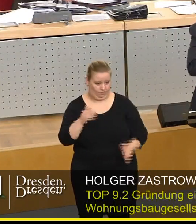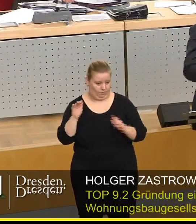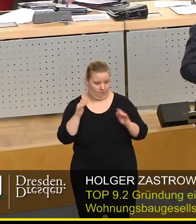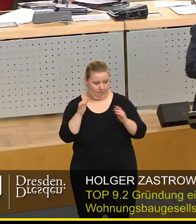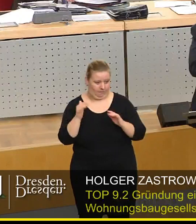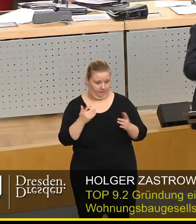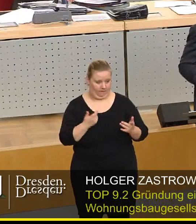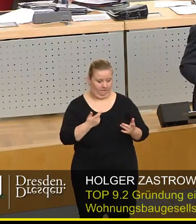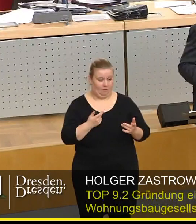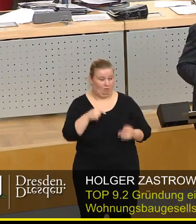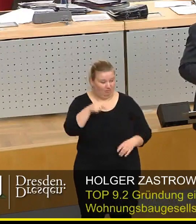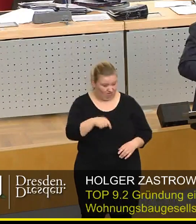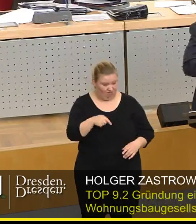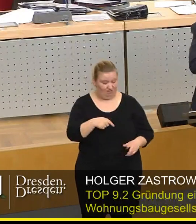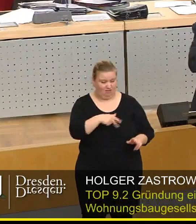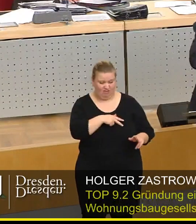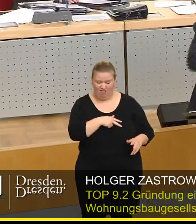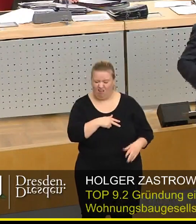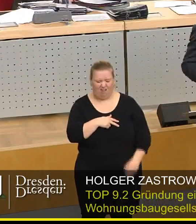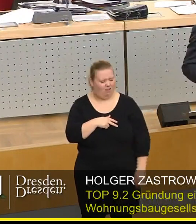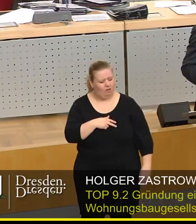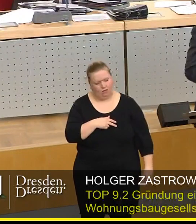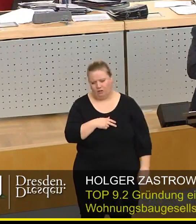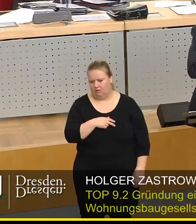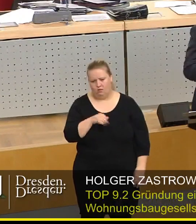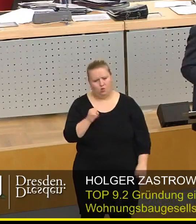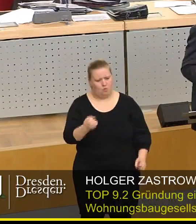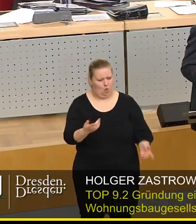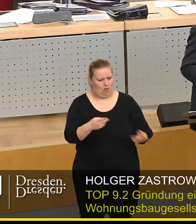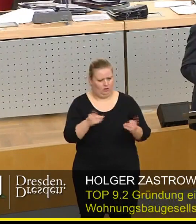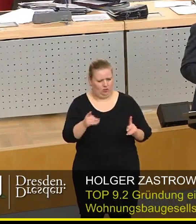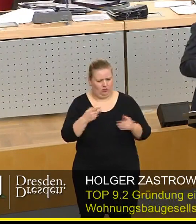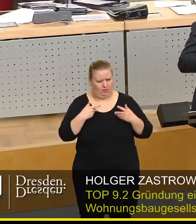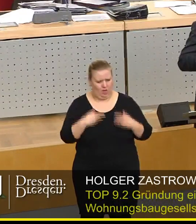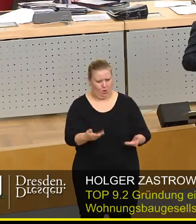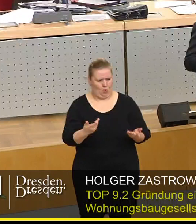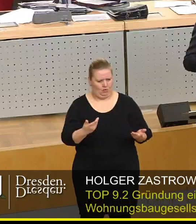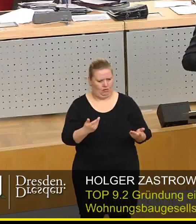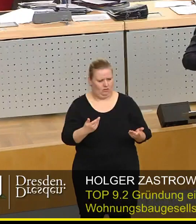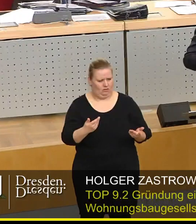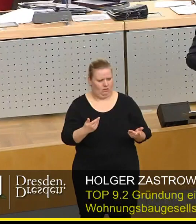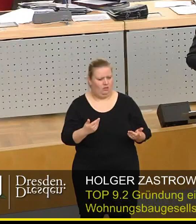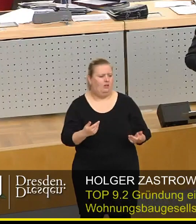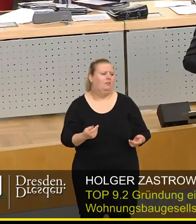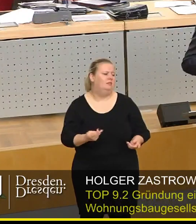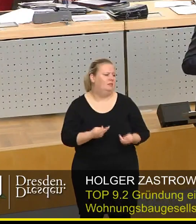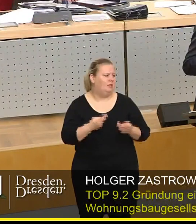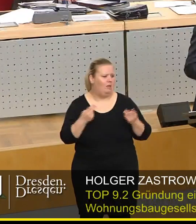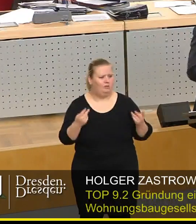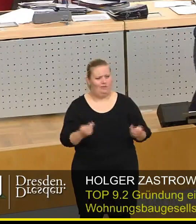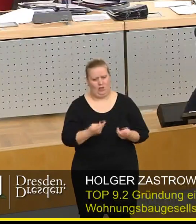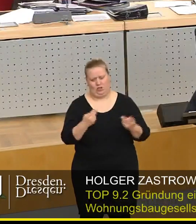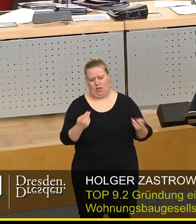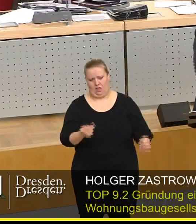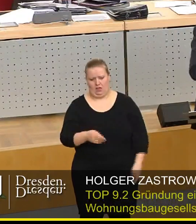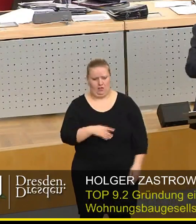Was Sie hier treiben, ist so derart unseriös, das wissen Sie auch selbst, weil natürlich, weil natürlich wir